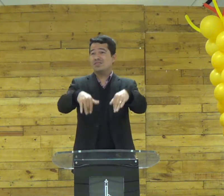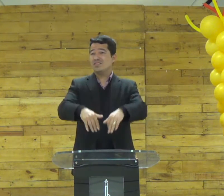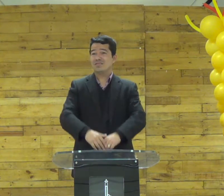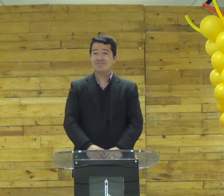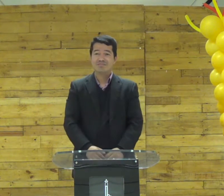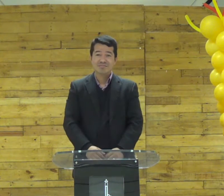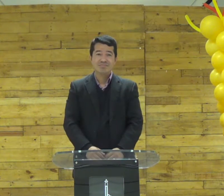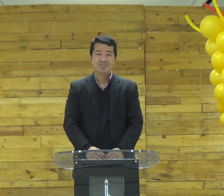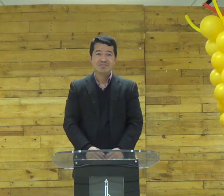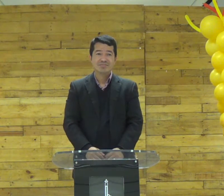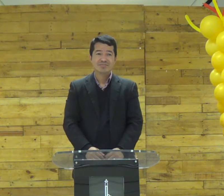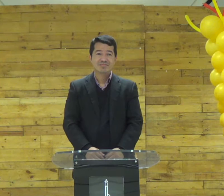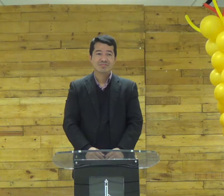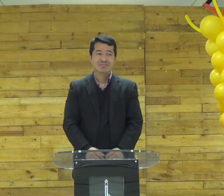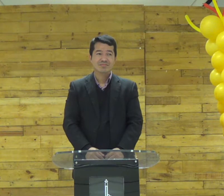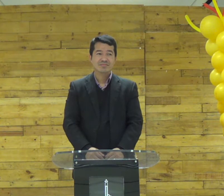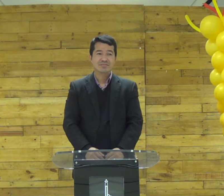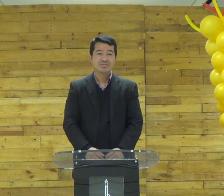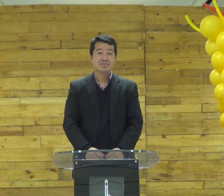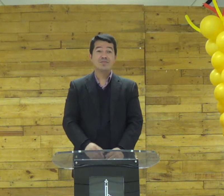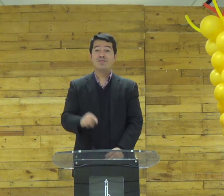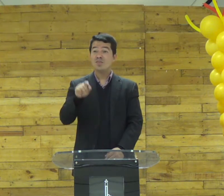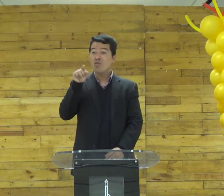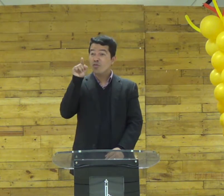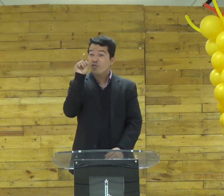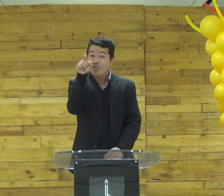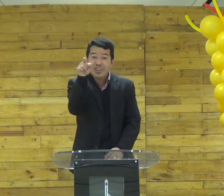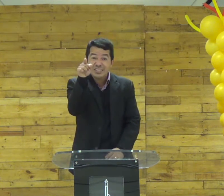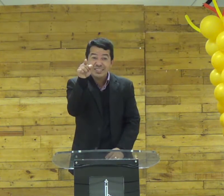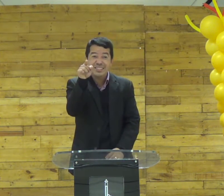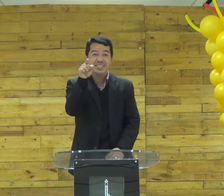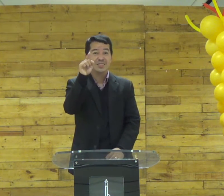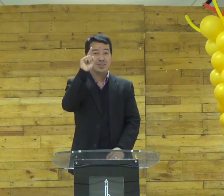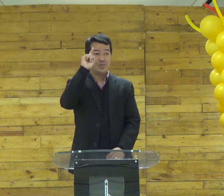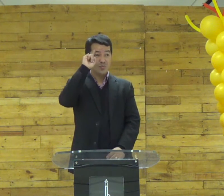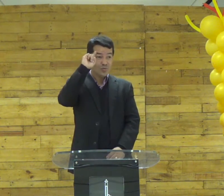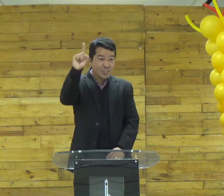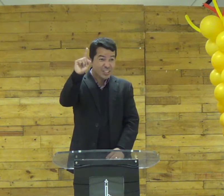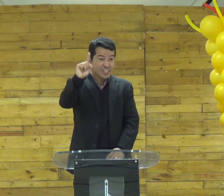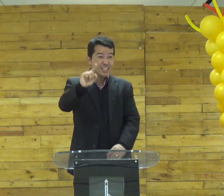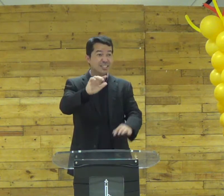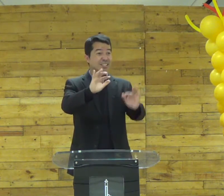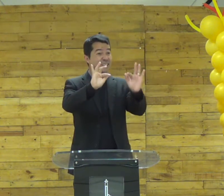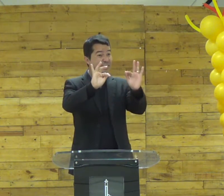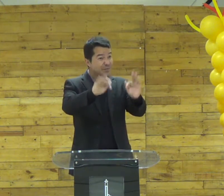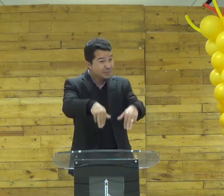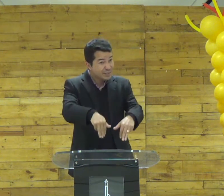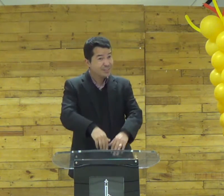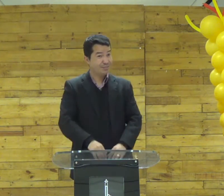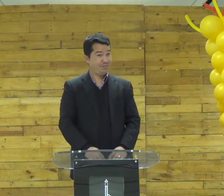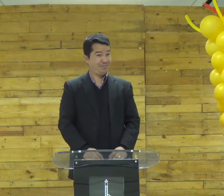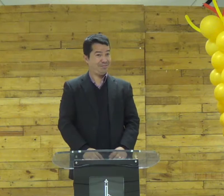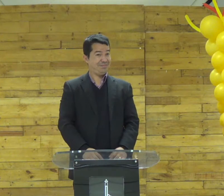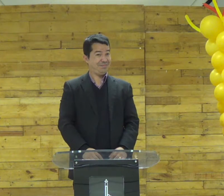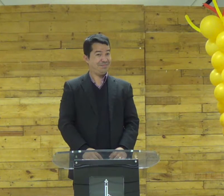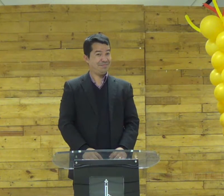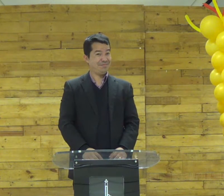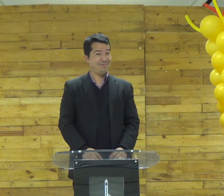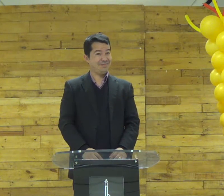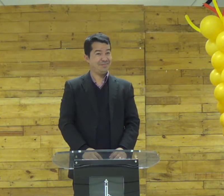um dia tudo vai chegar ao fim e você um dia você vai chegar ao fim também